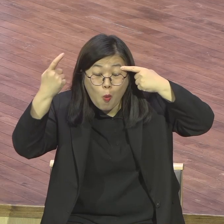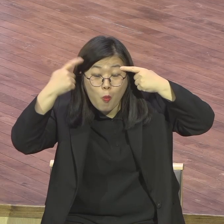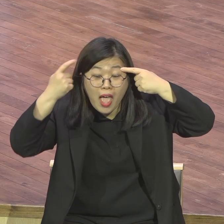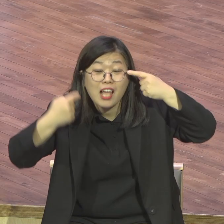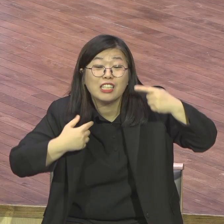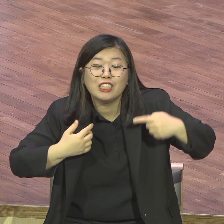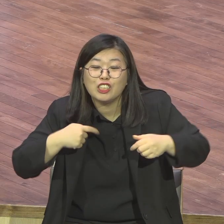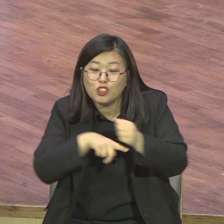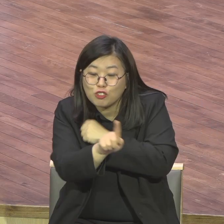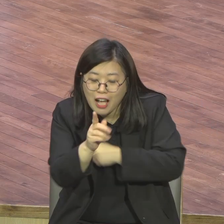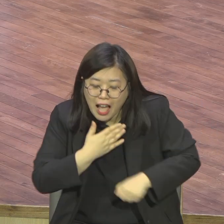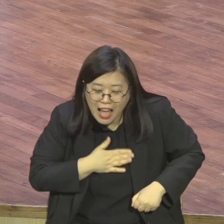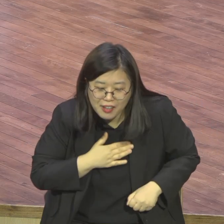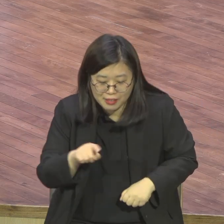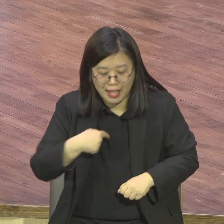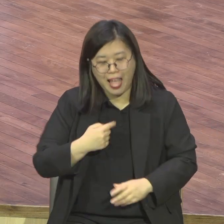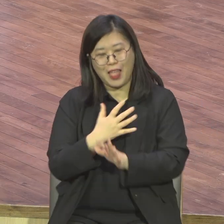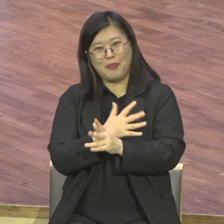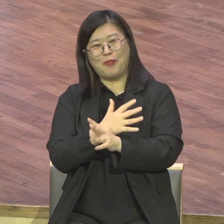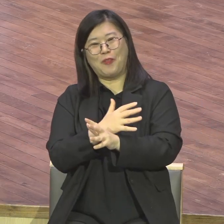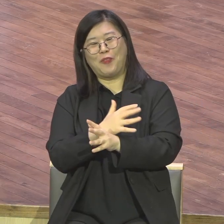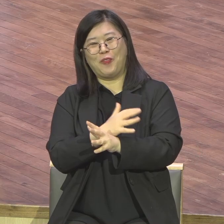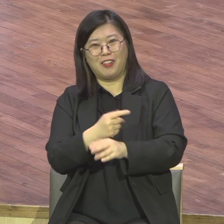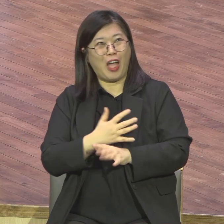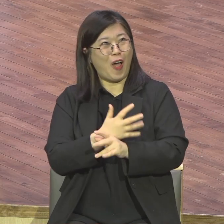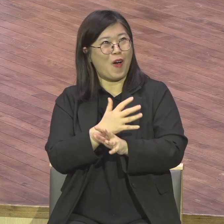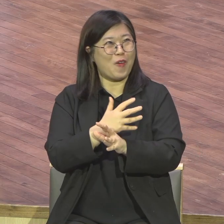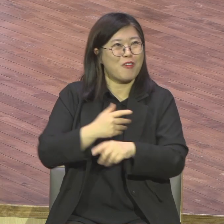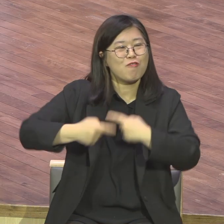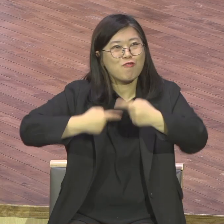너무 웃다 보니까 주름 간다고. 요래가 앉아있어요. 요래가.